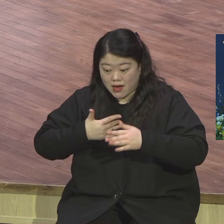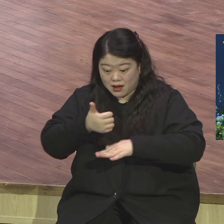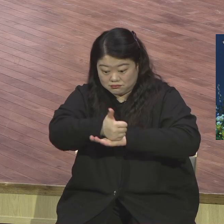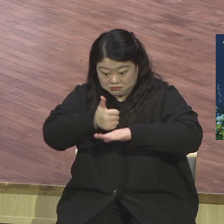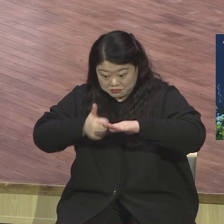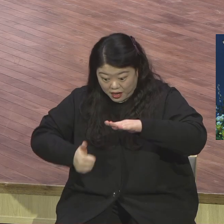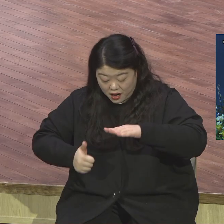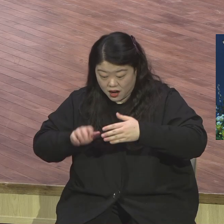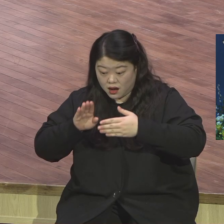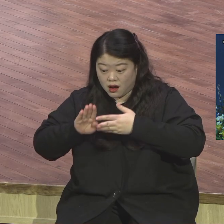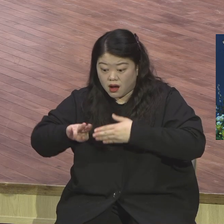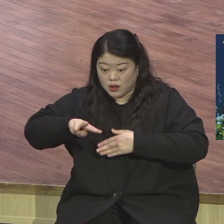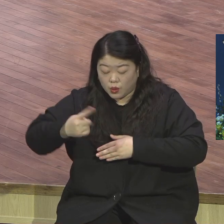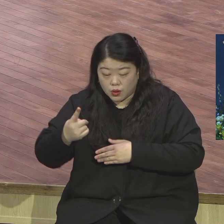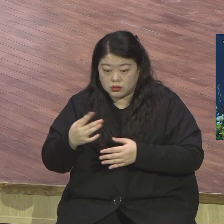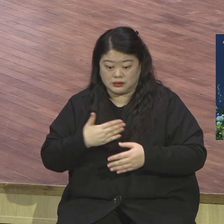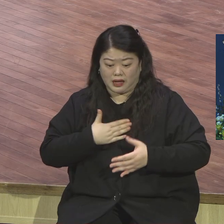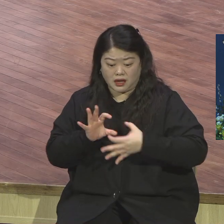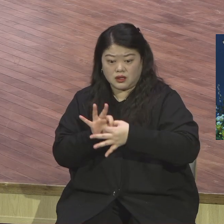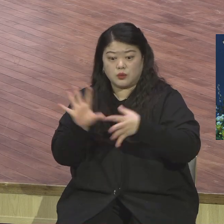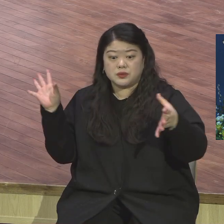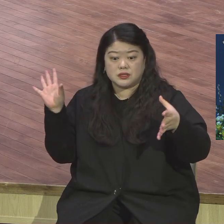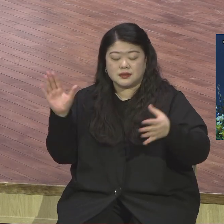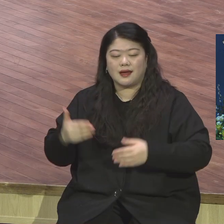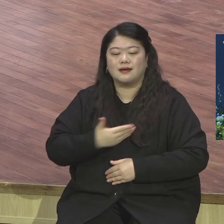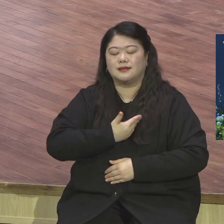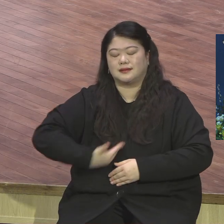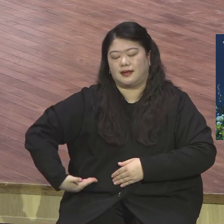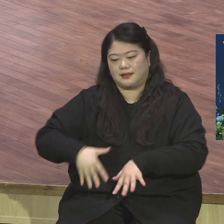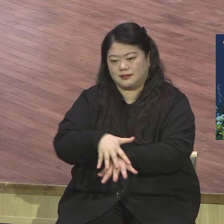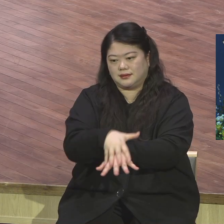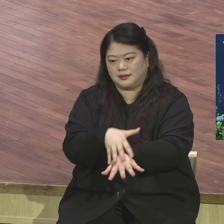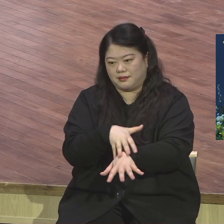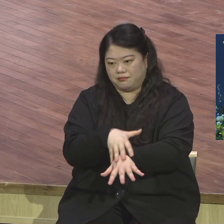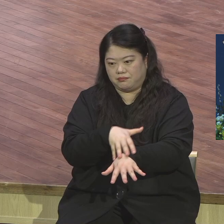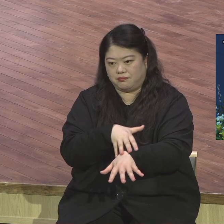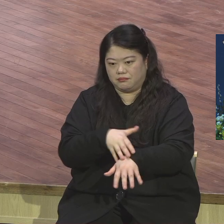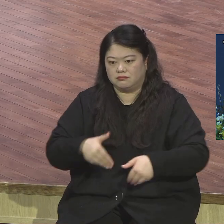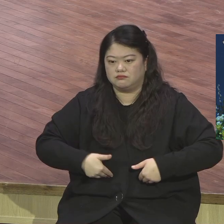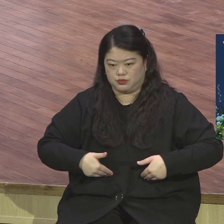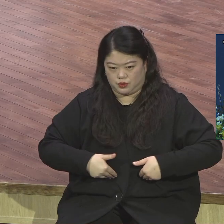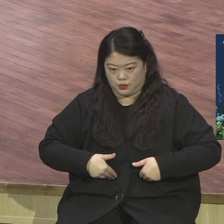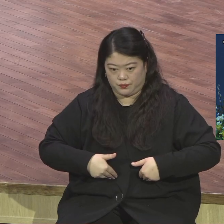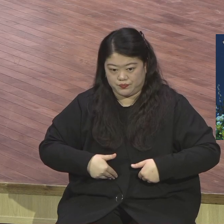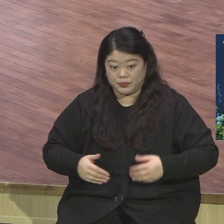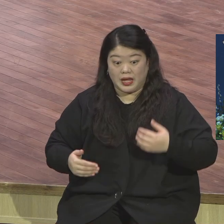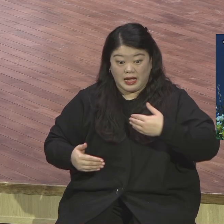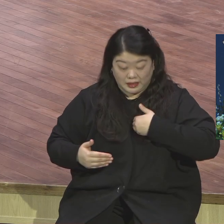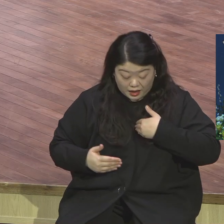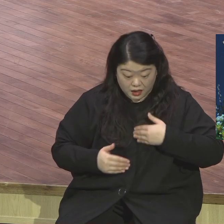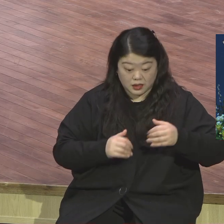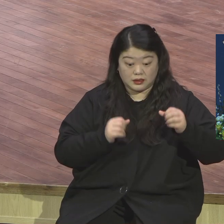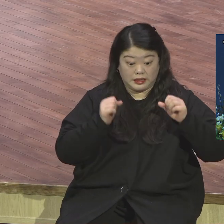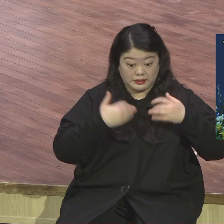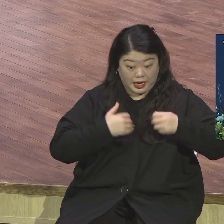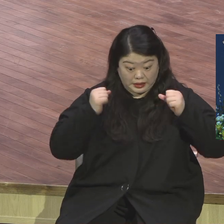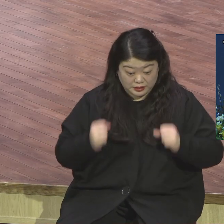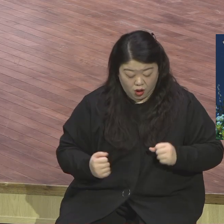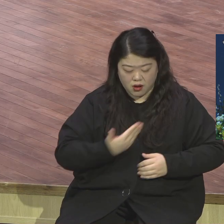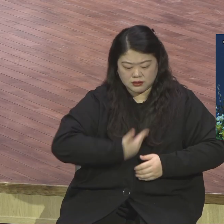깔아라. 제자 시스템을 그래서 계속해서 다른 방 하다가 다른 제자에게 탁 넘겨주고 또 다른 방 하고 또 넘겨주고 넘겨줬다가